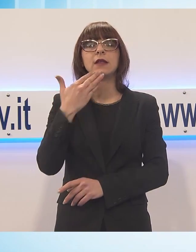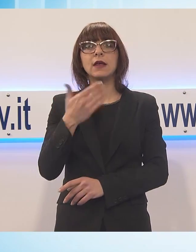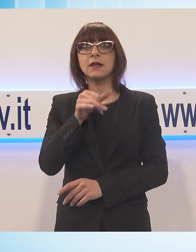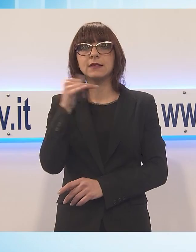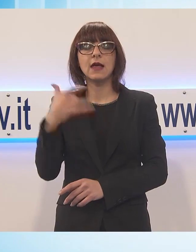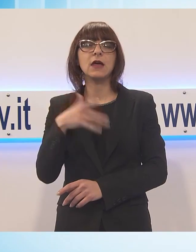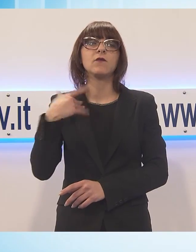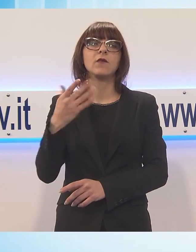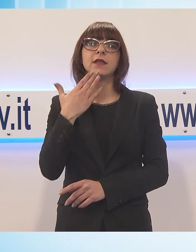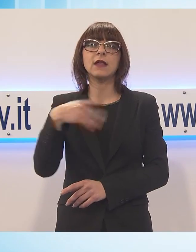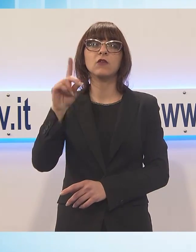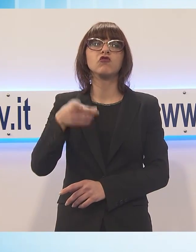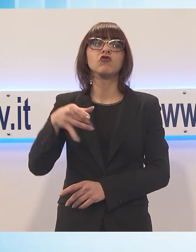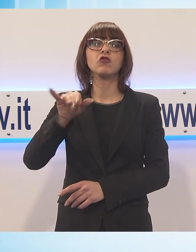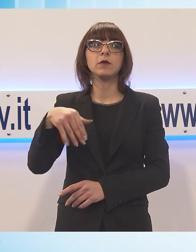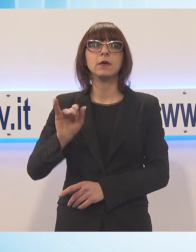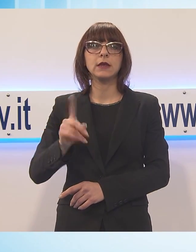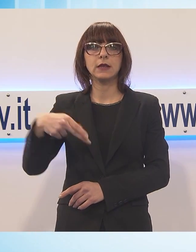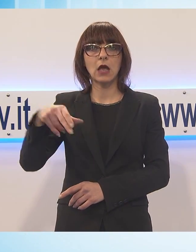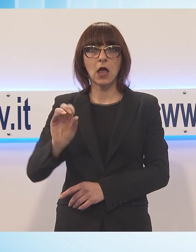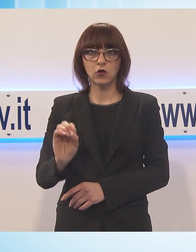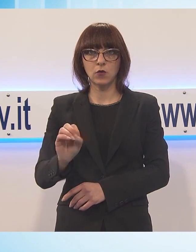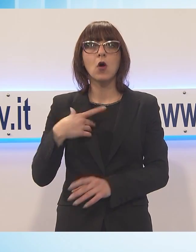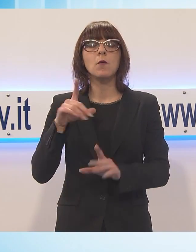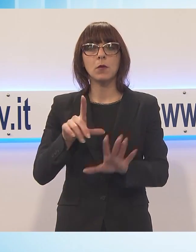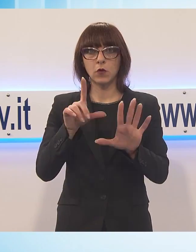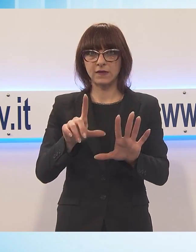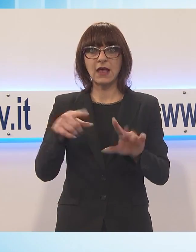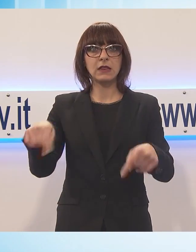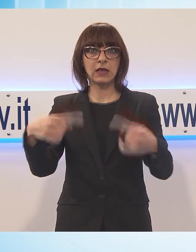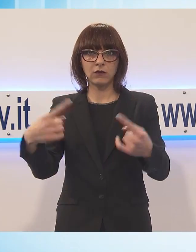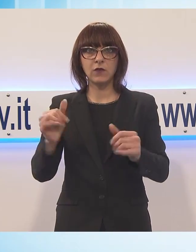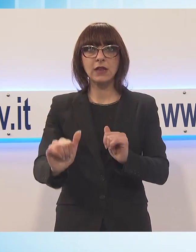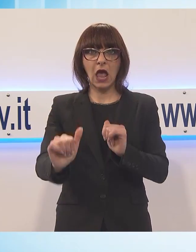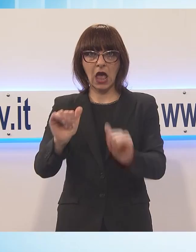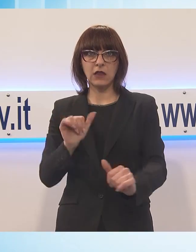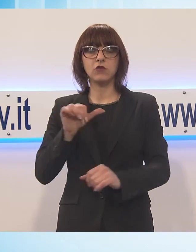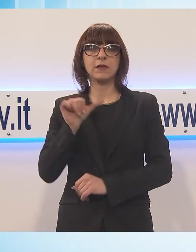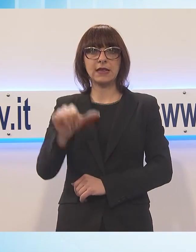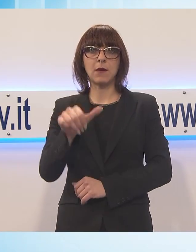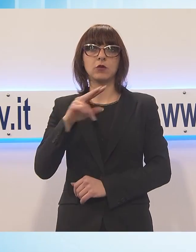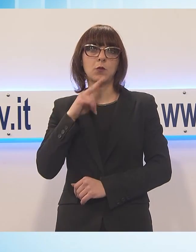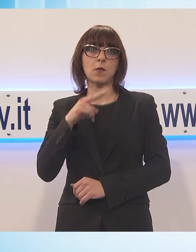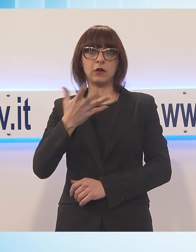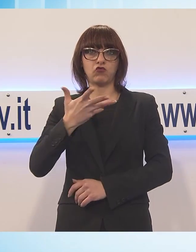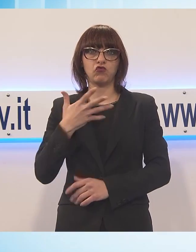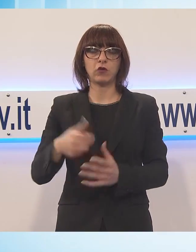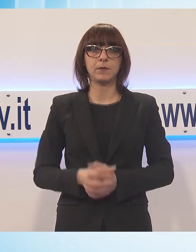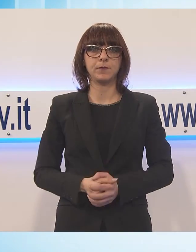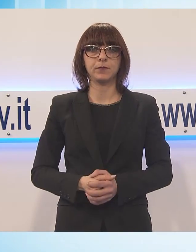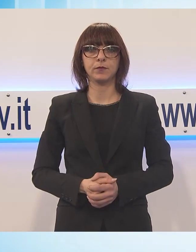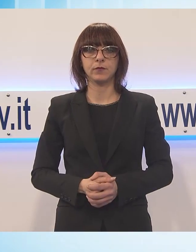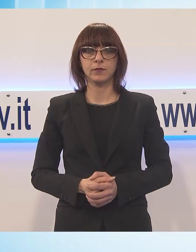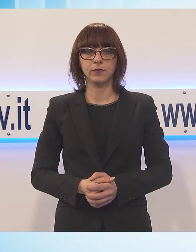ben sette gare su dieci anticipate a sabato pomeriggio. Brunello rivuole un grande giro di Toscana, dopo 30